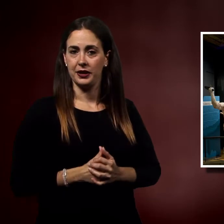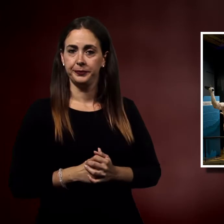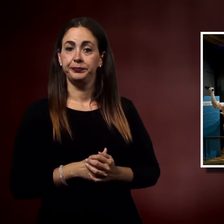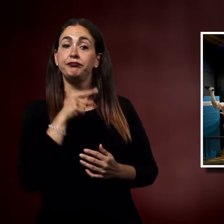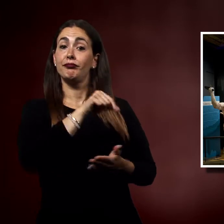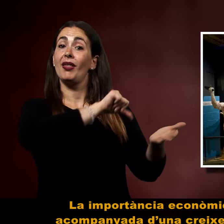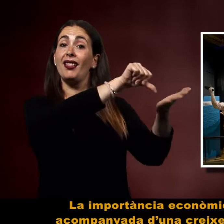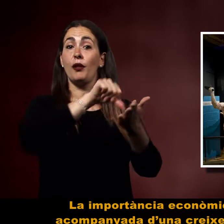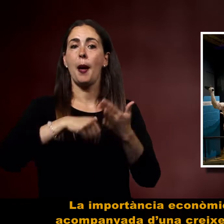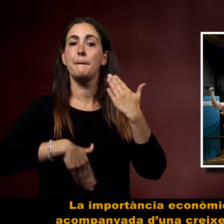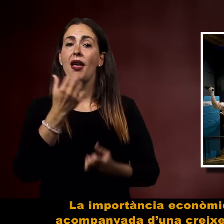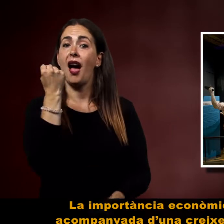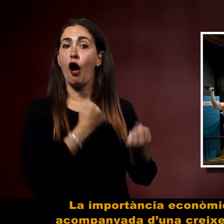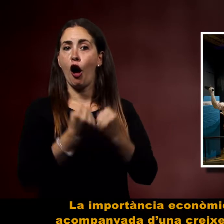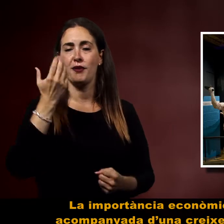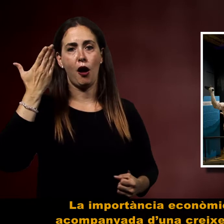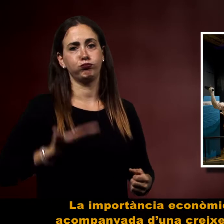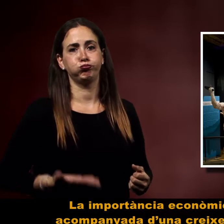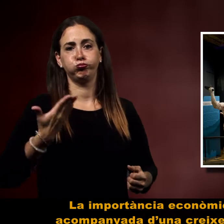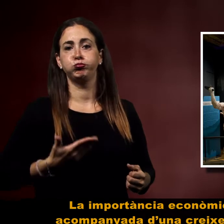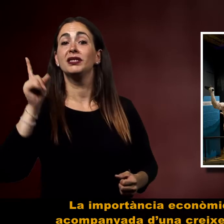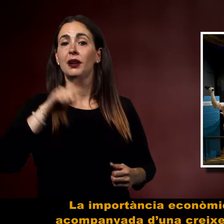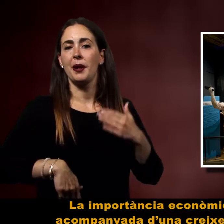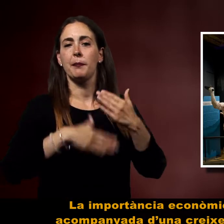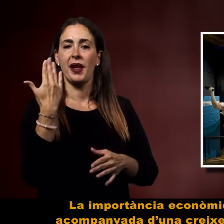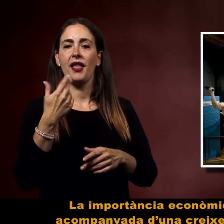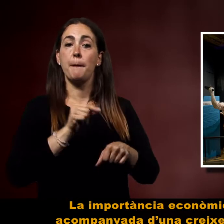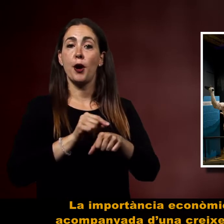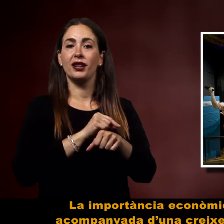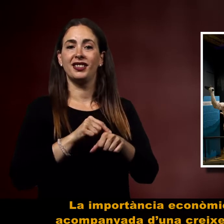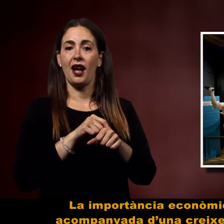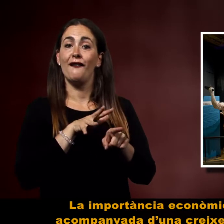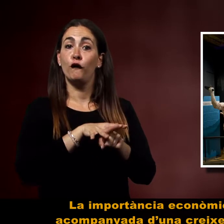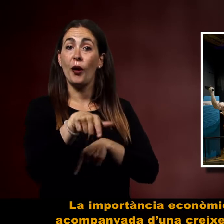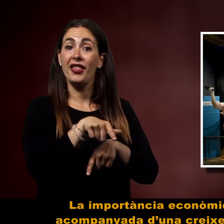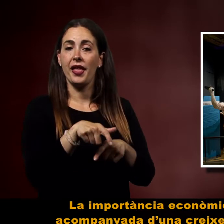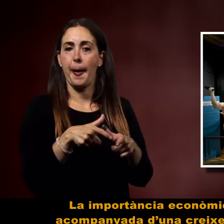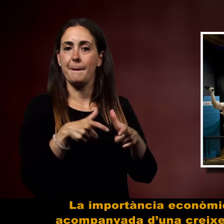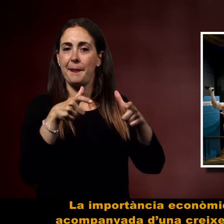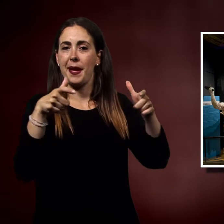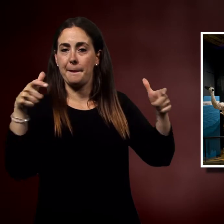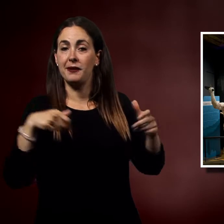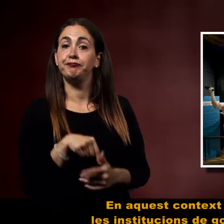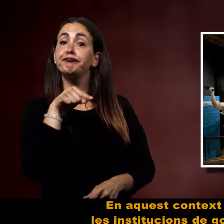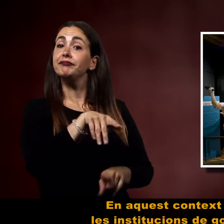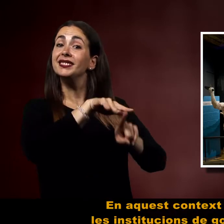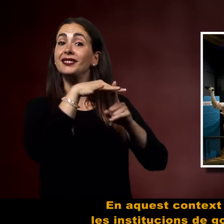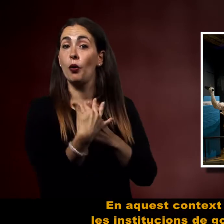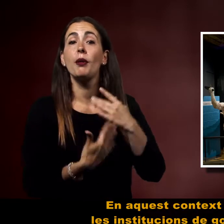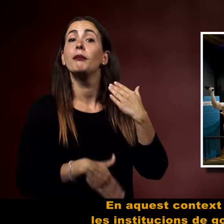La importància econòmica de les ciutats va acompanyada d'una creixent influència política. En aquest context, prenen forma